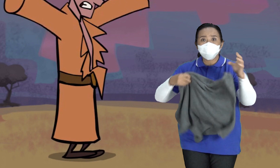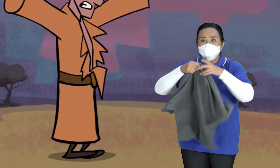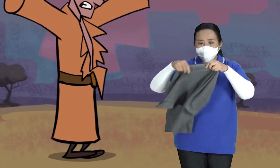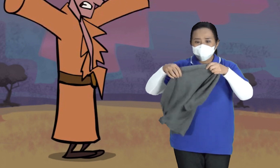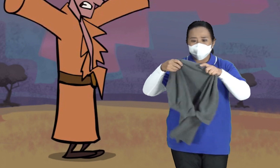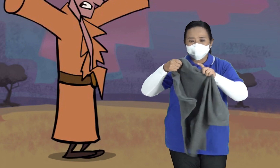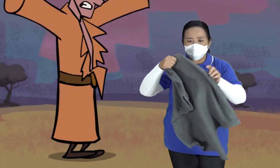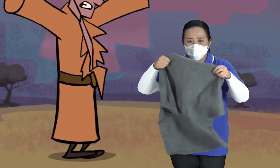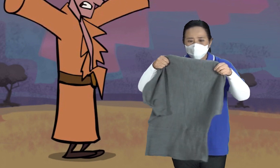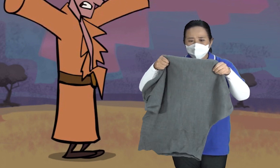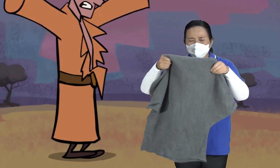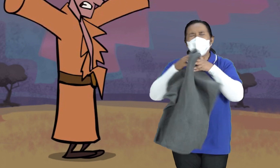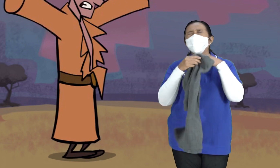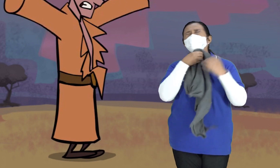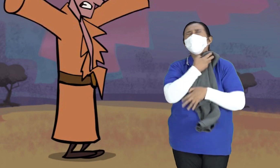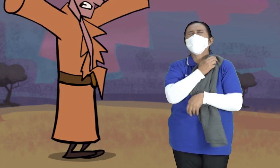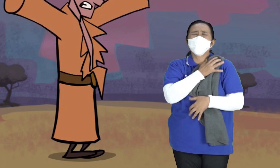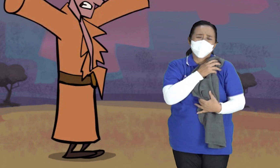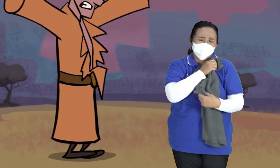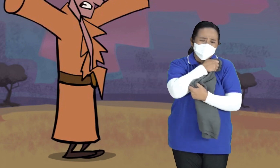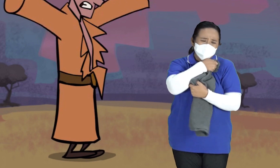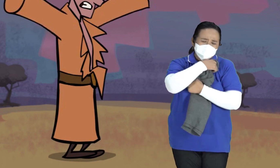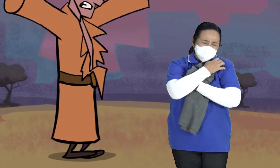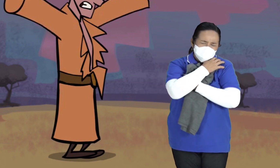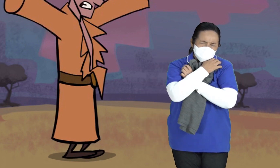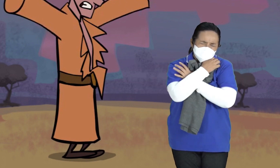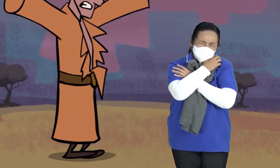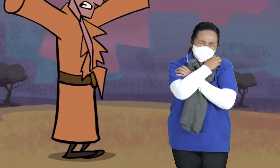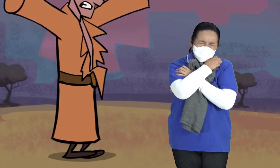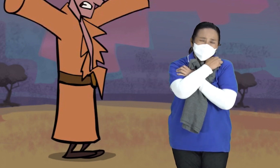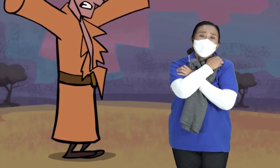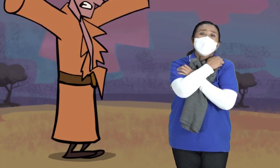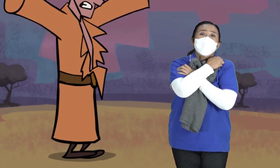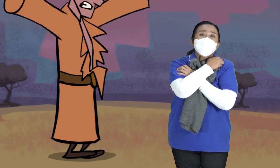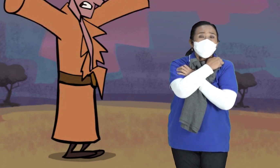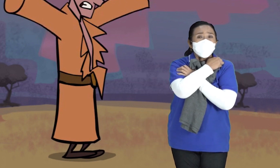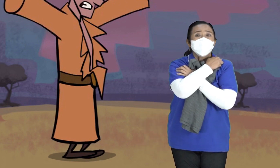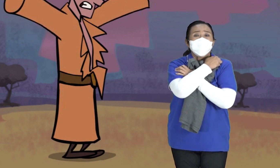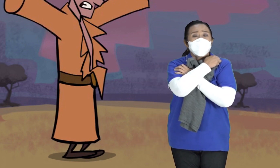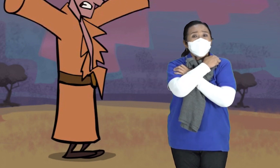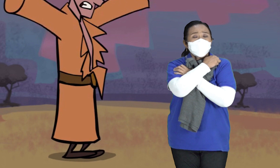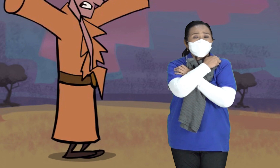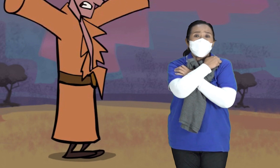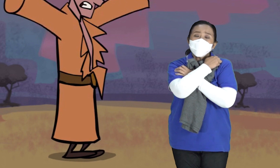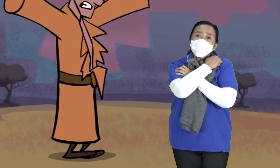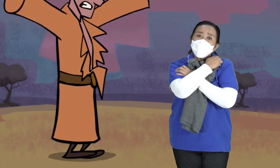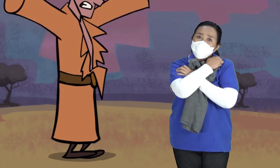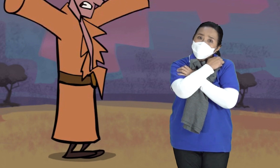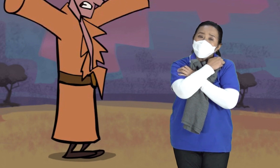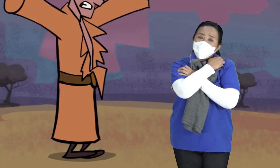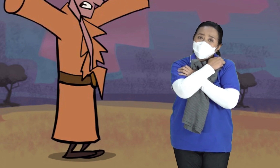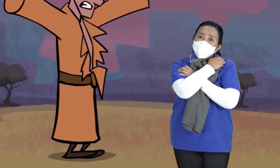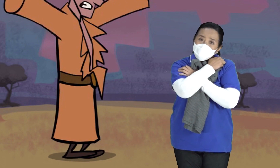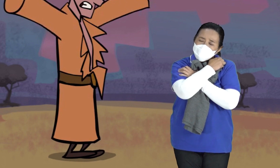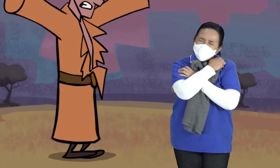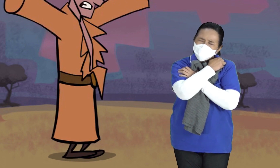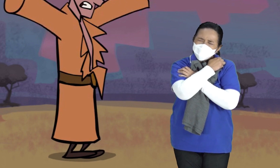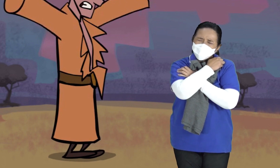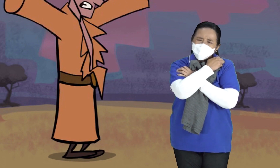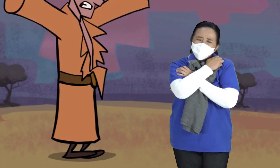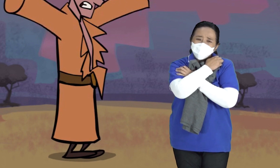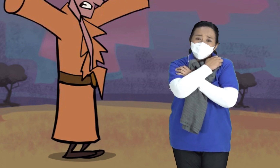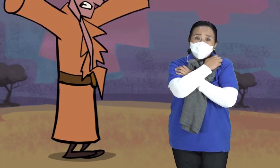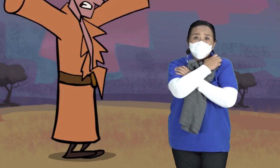Jubahnya Bapak Elia Aduh Aduh Karena Elisa sangat menyayangi Bapak Elia